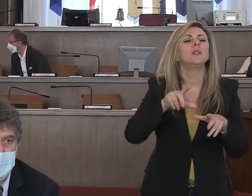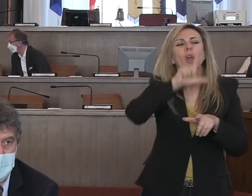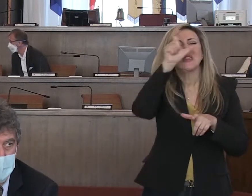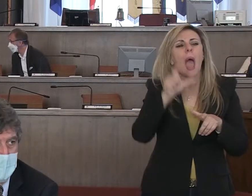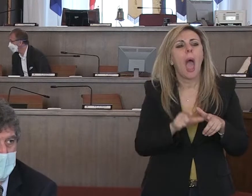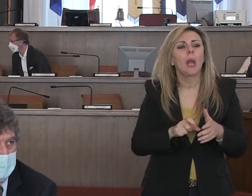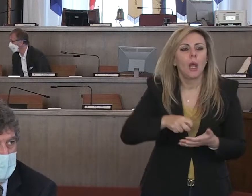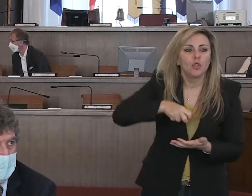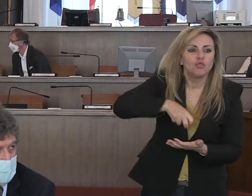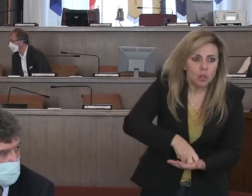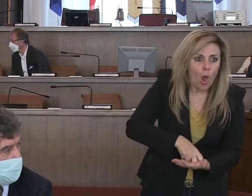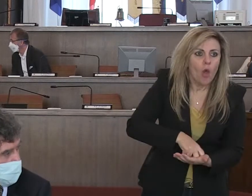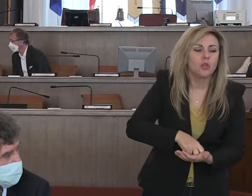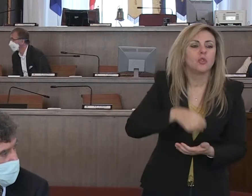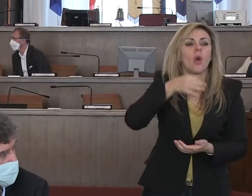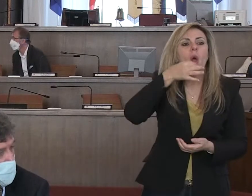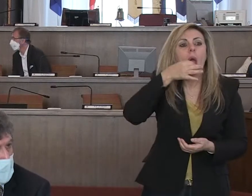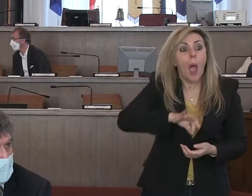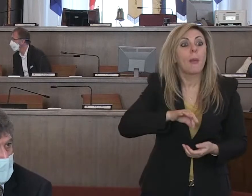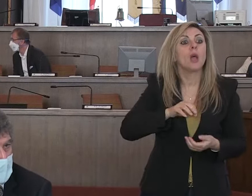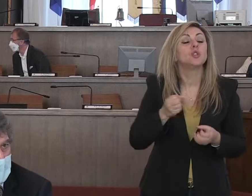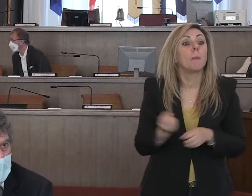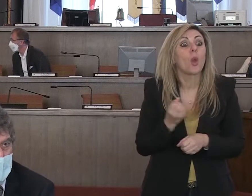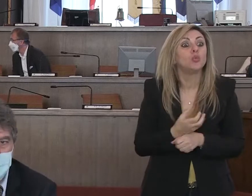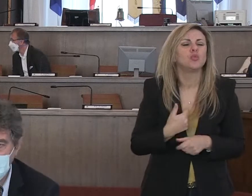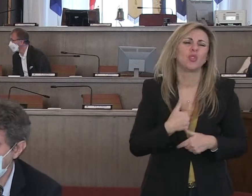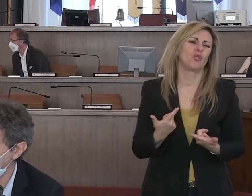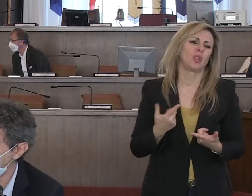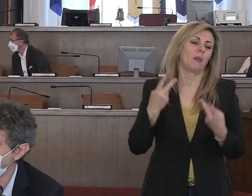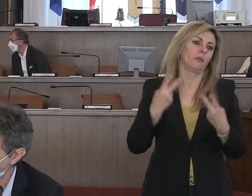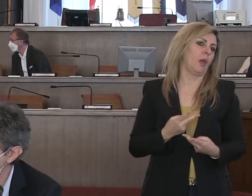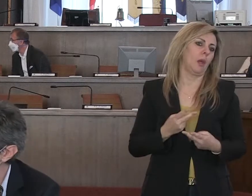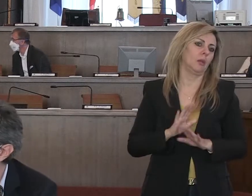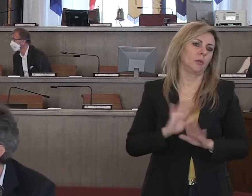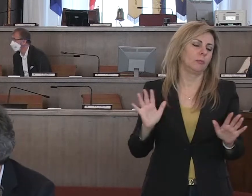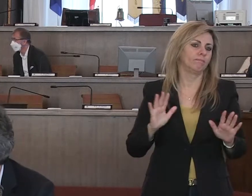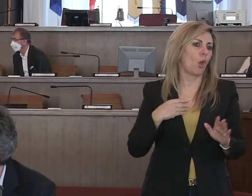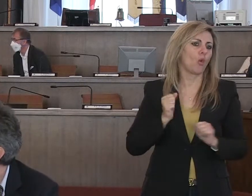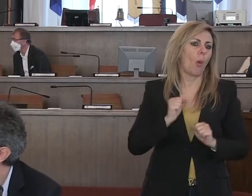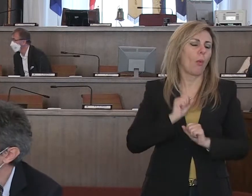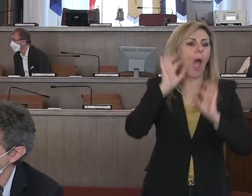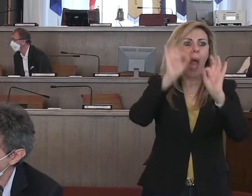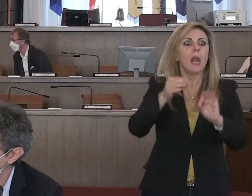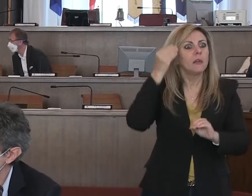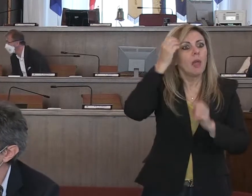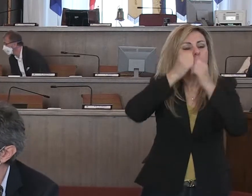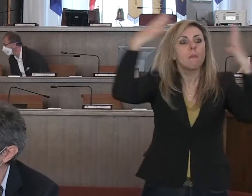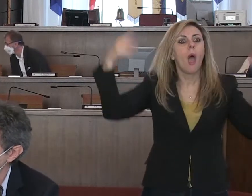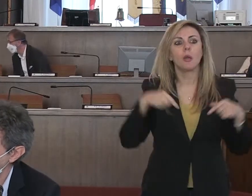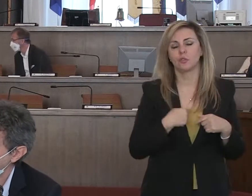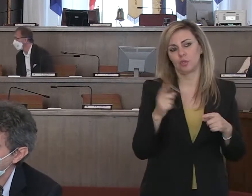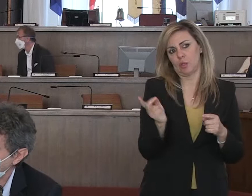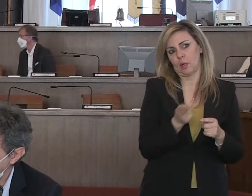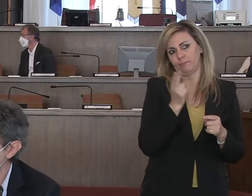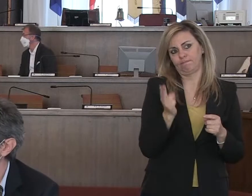perché non ha la capacità di produrre mascherine è un'idea sconvolgente ed è il frutto di una